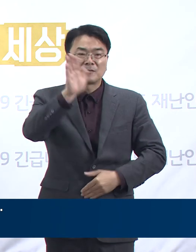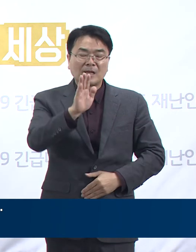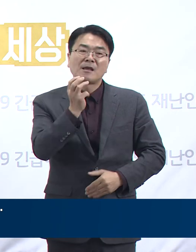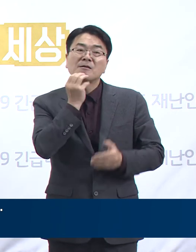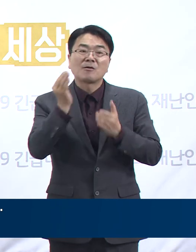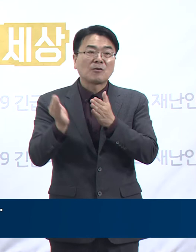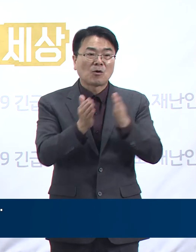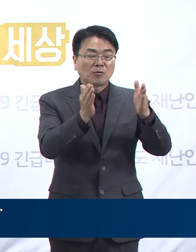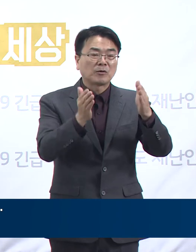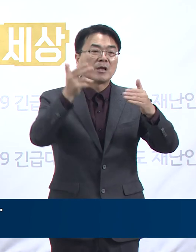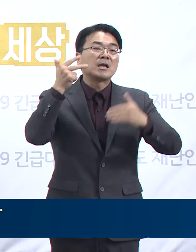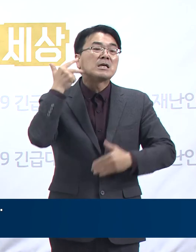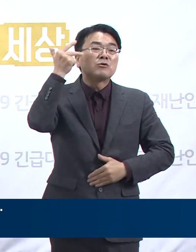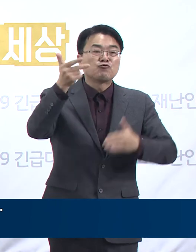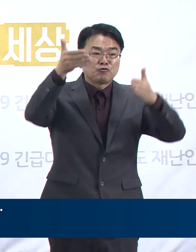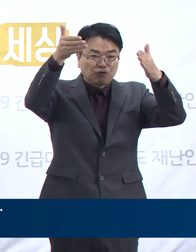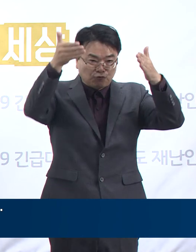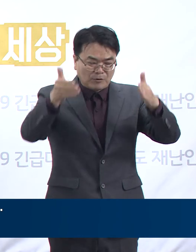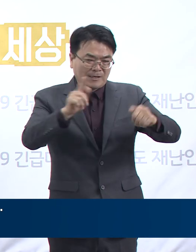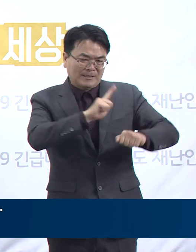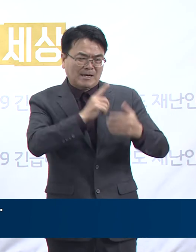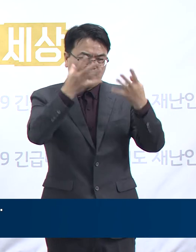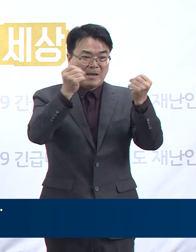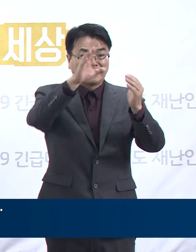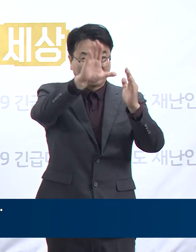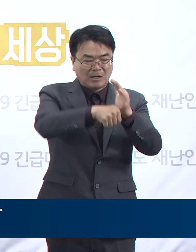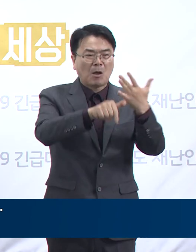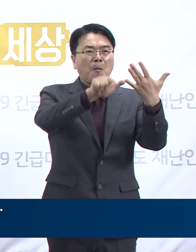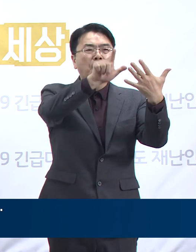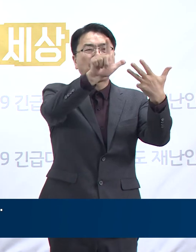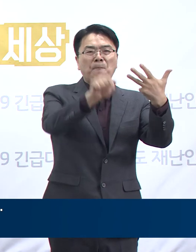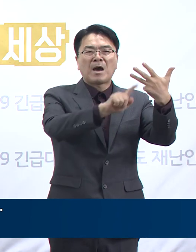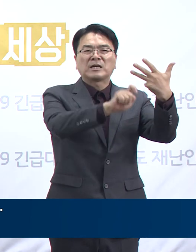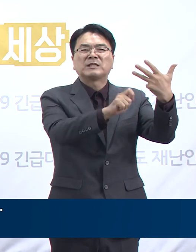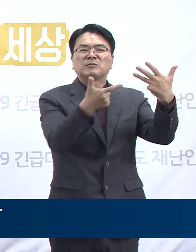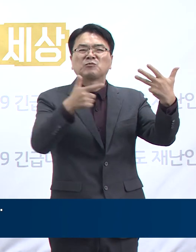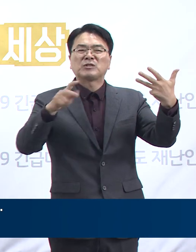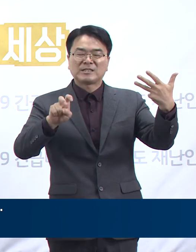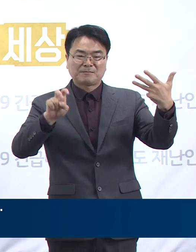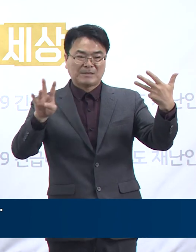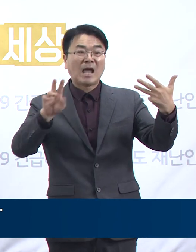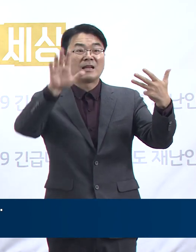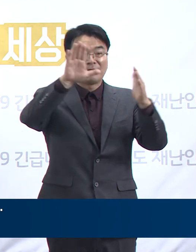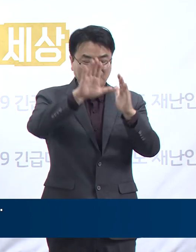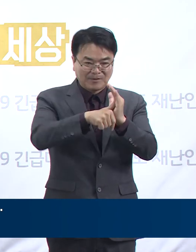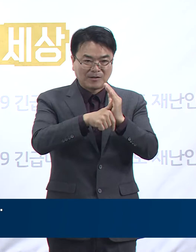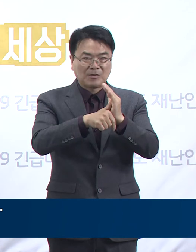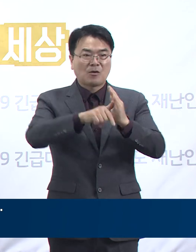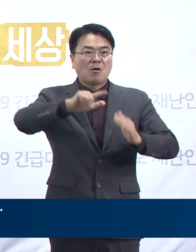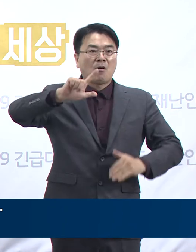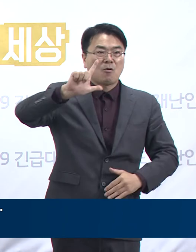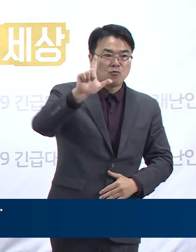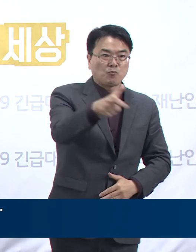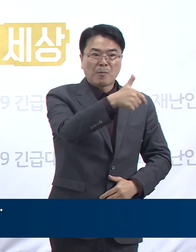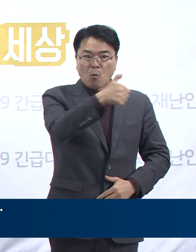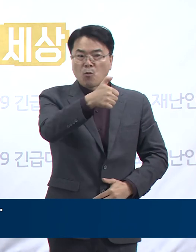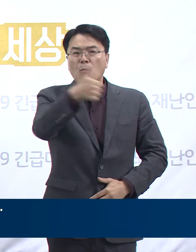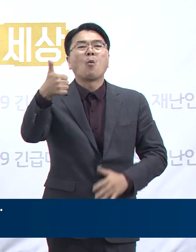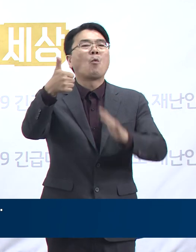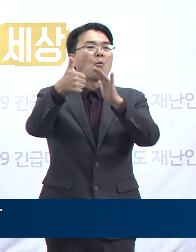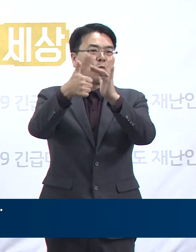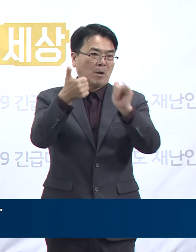확진자가 가장 많았던 주는 8월 16일에서 24일이었습니다. 당시 총 655명,